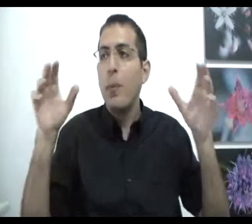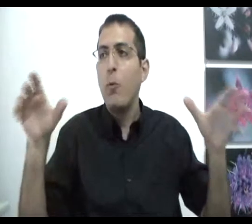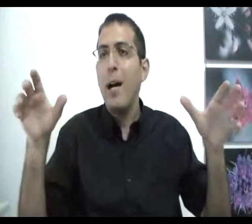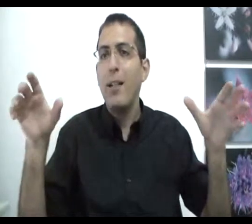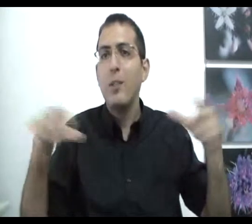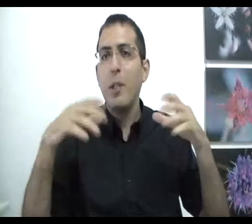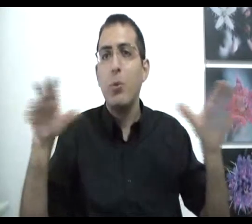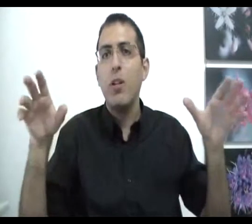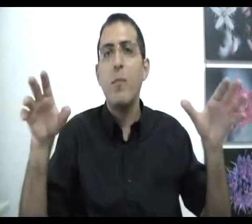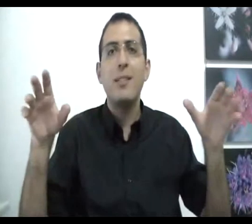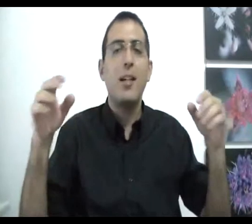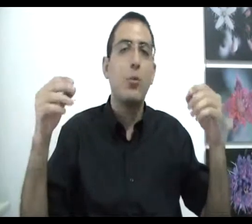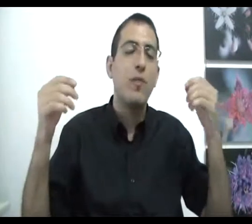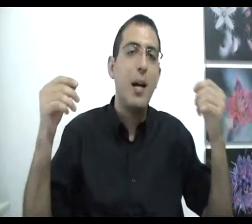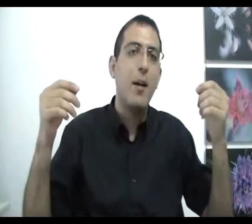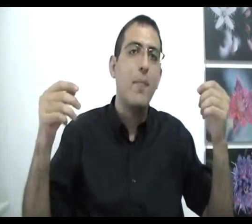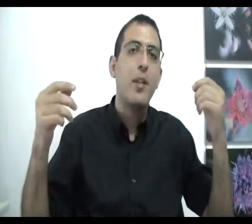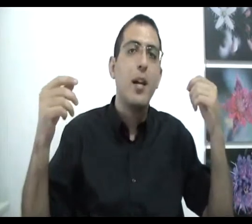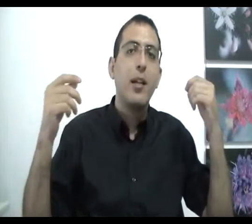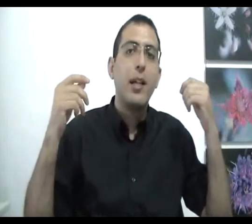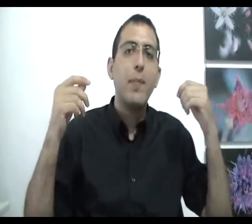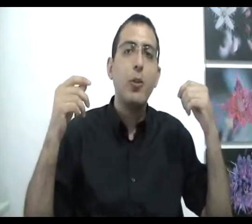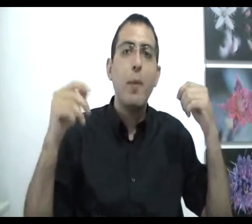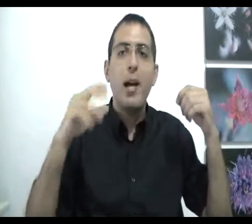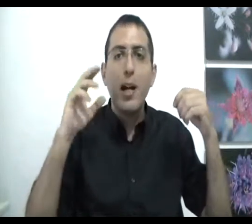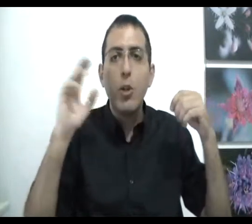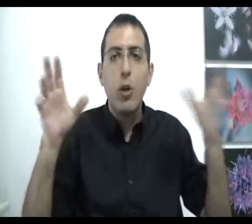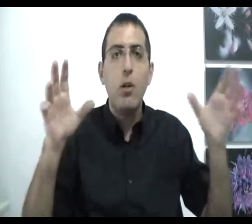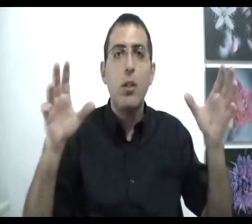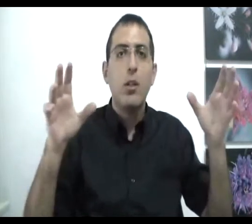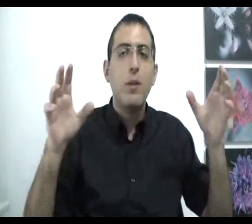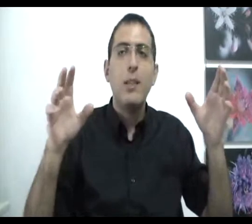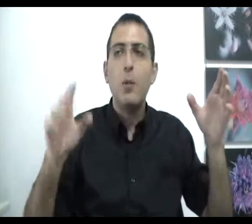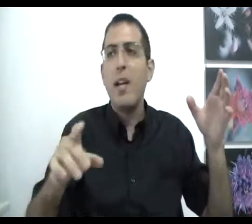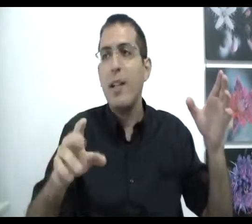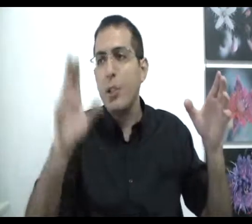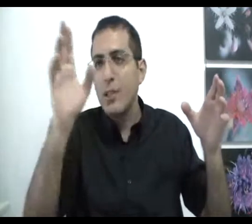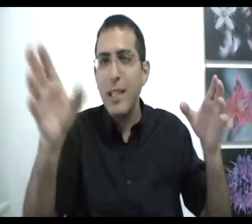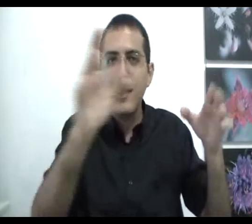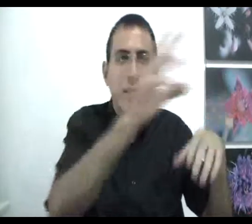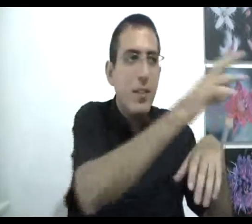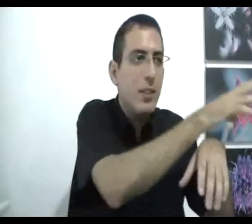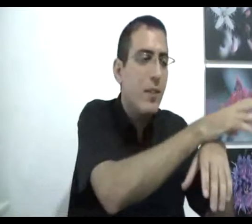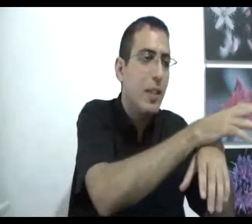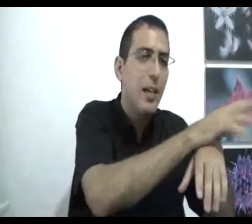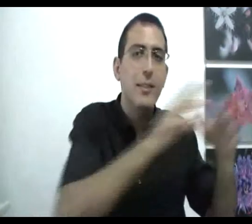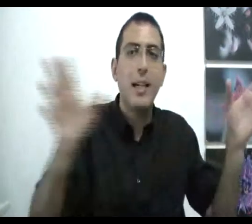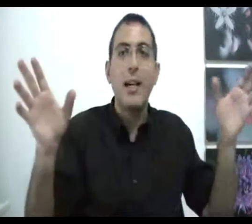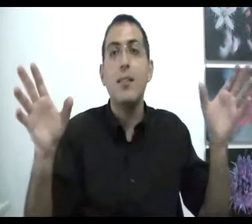מחובר זה אומר שהוא עוד להבין מה זה אחדות ולמה? כי אם אתה אומר הכל זאת אומרת אם אתה אומר הבנתי שזה זה וזה וזה זה אחד